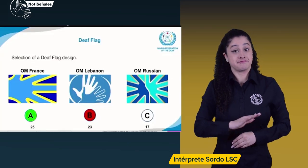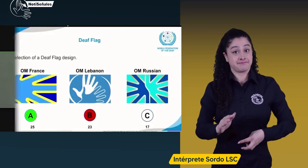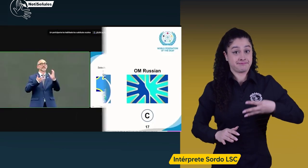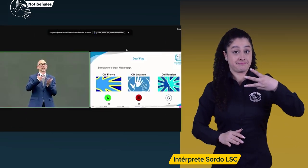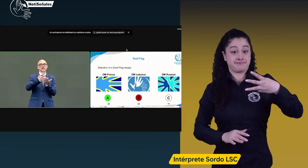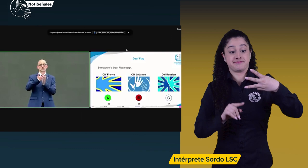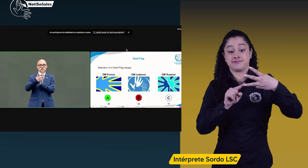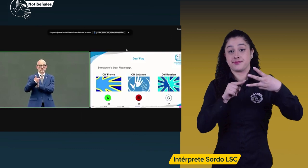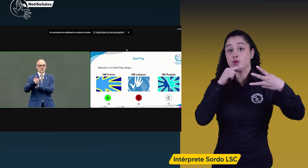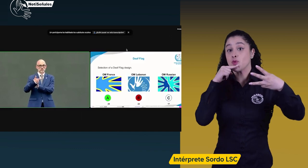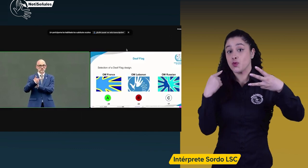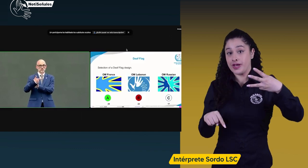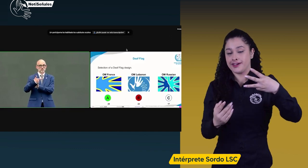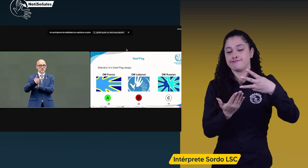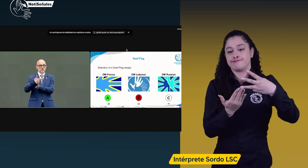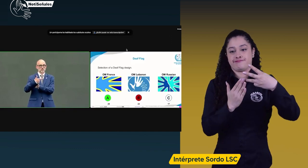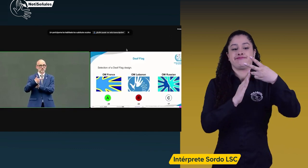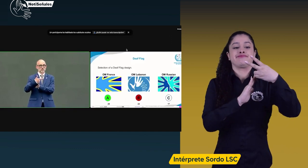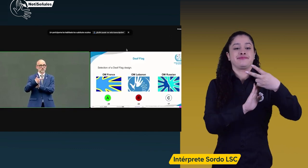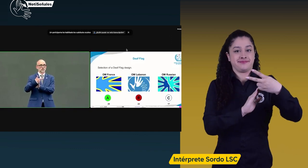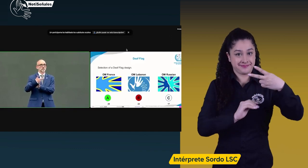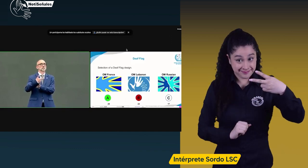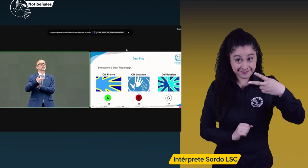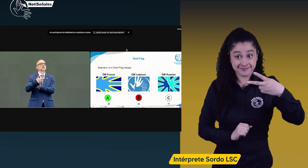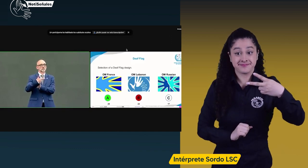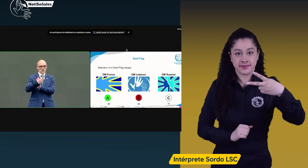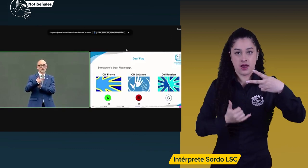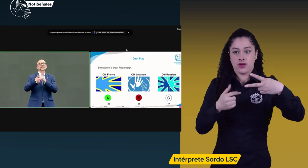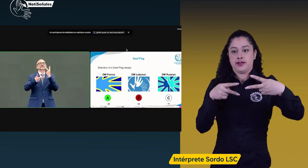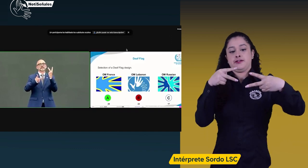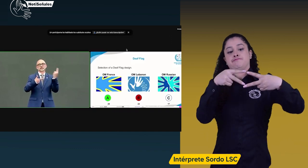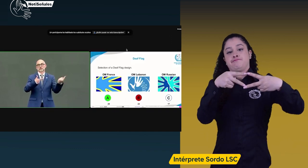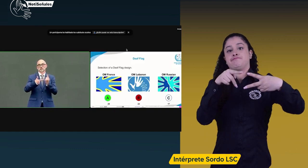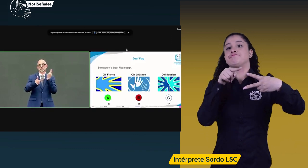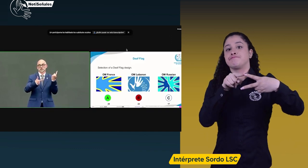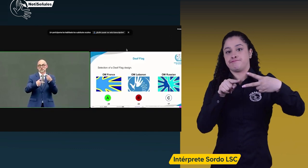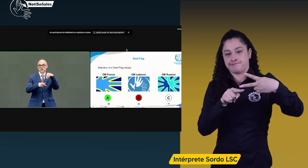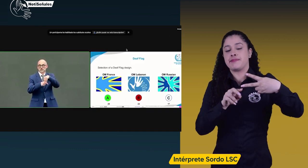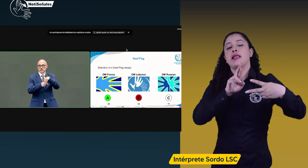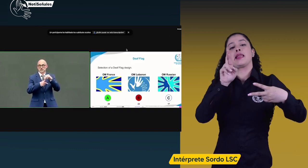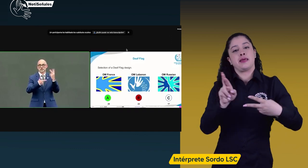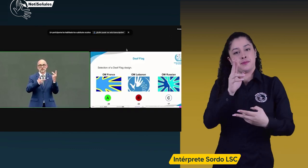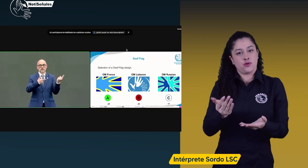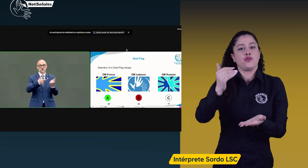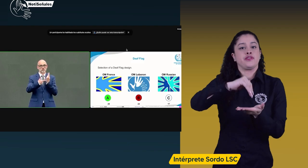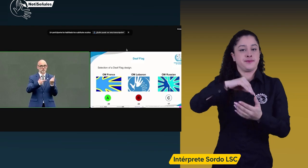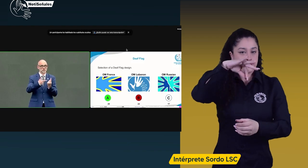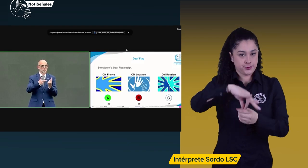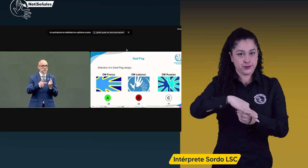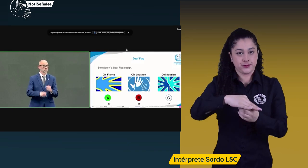Ahora votaremos por los dos primeros lugares, por lo que Rusia ya no está en esta segunda votación.